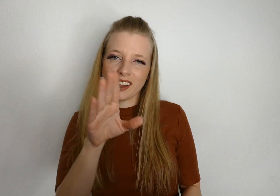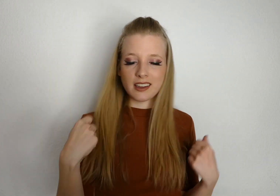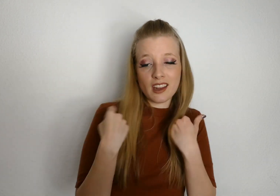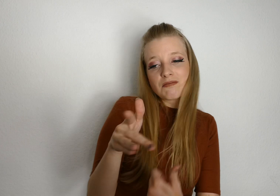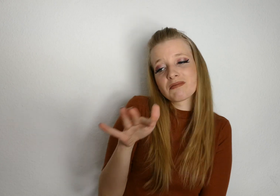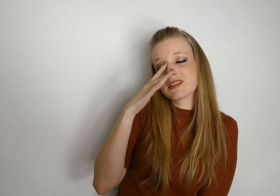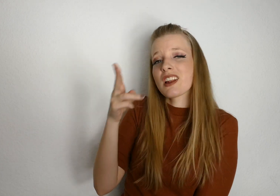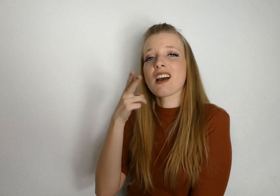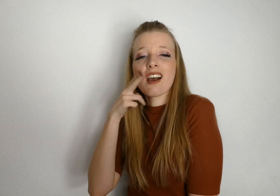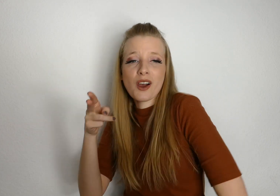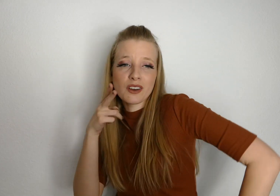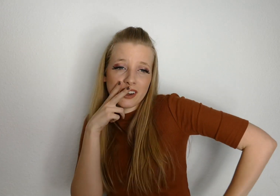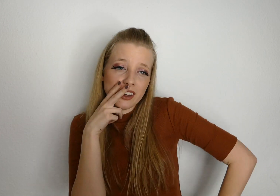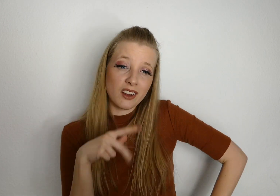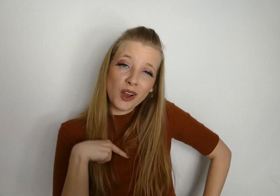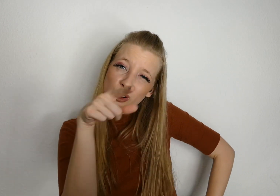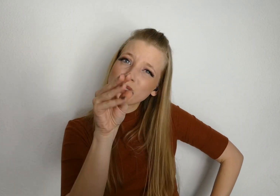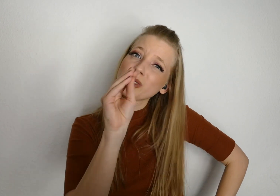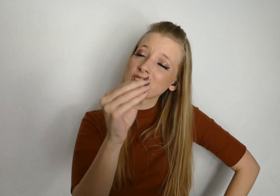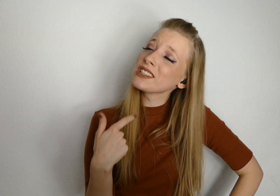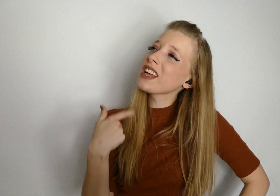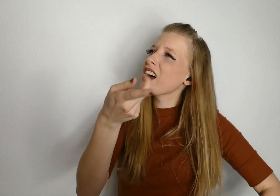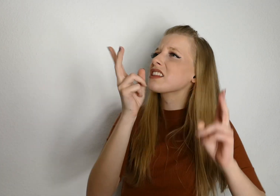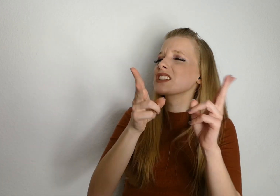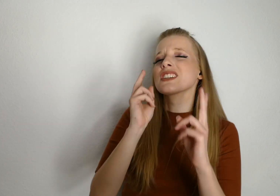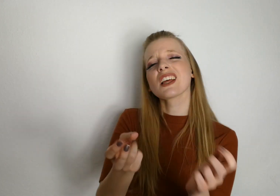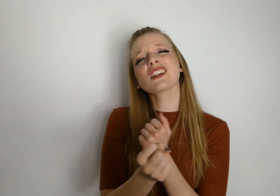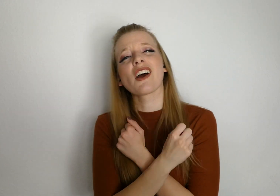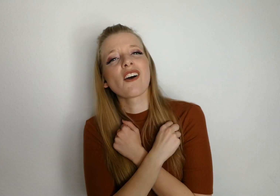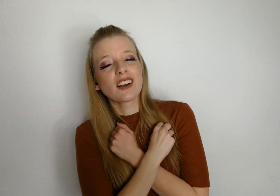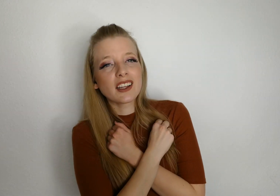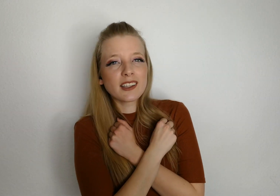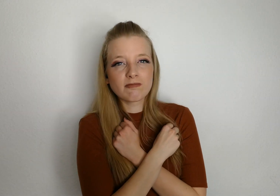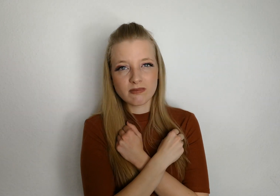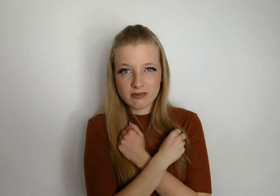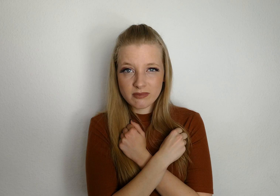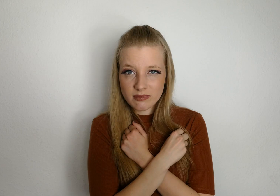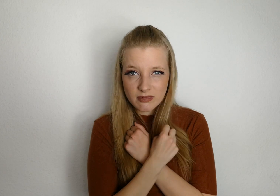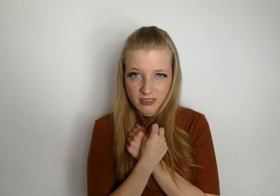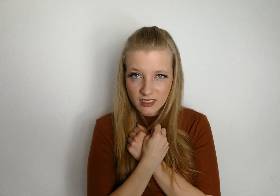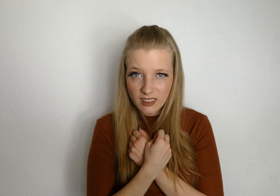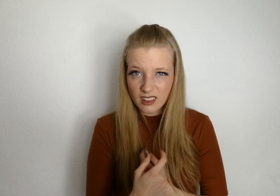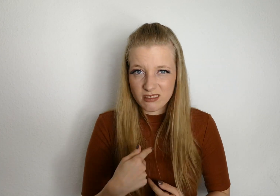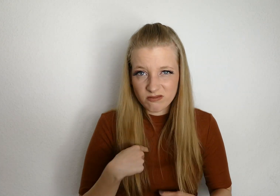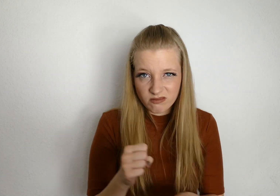Jacke riecht nach Rauch Und dir zu sagen, dass ich dich noch lieb Habe ich mich nicht getraut